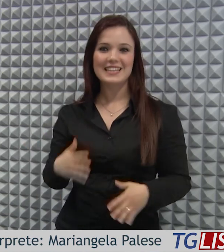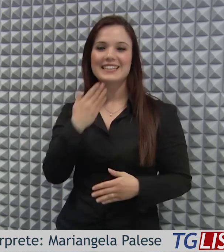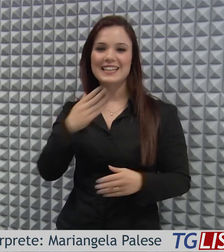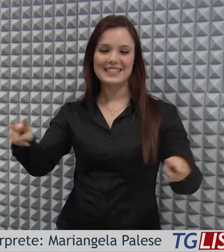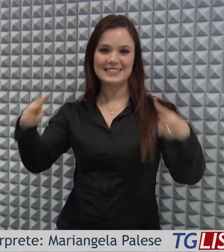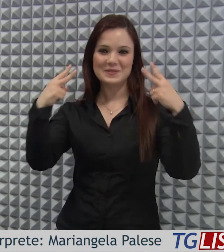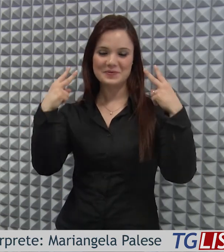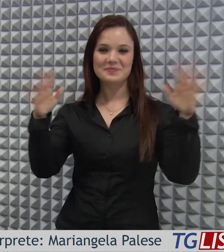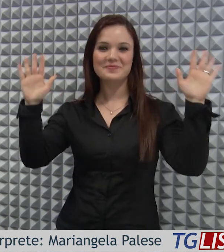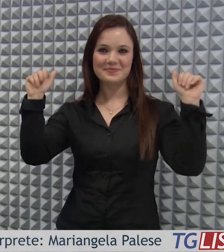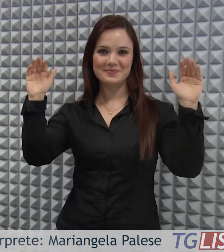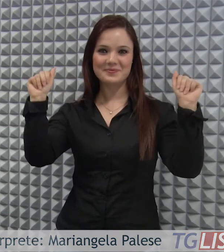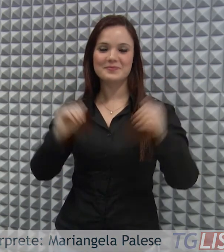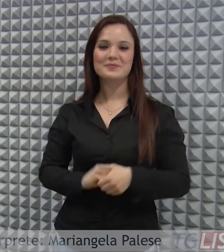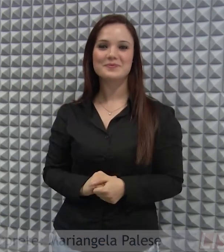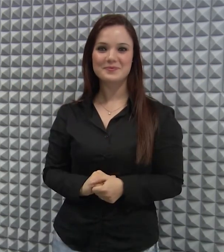averci seguito.